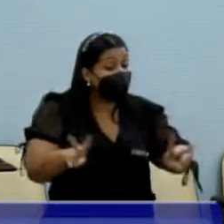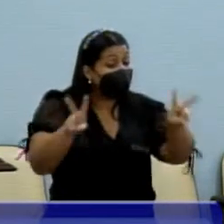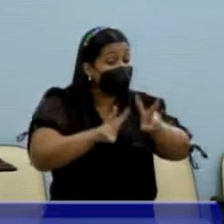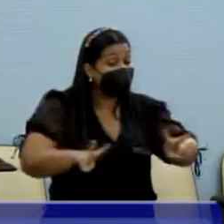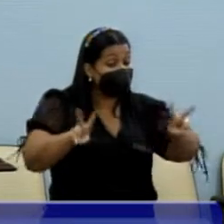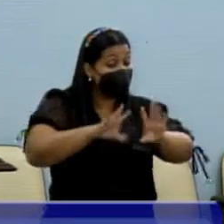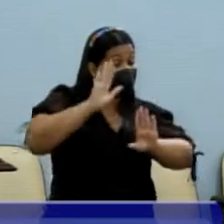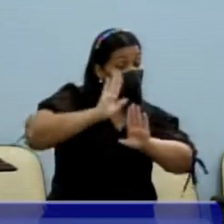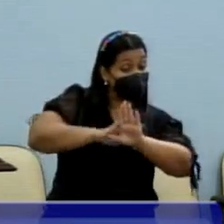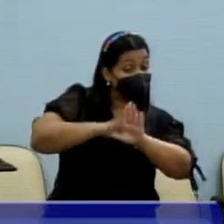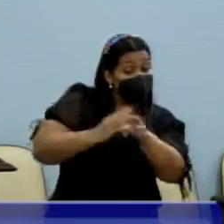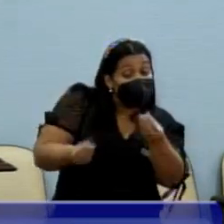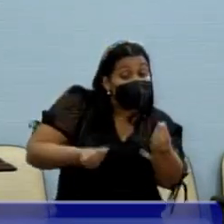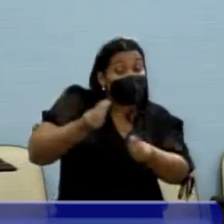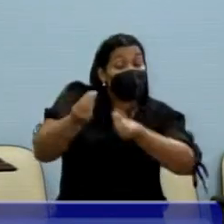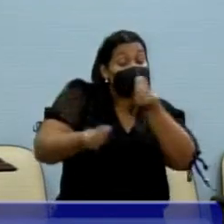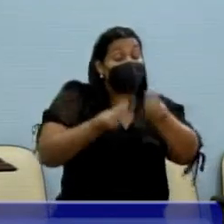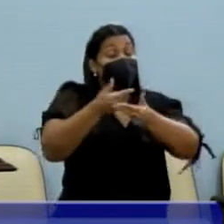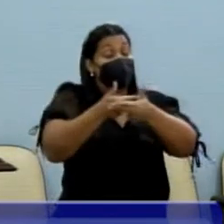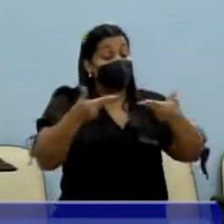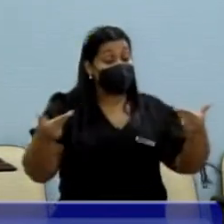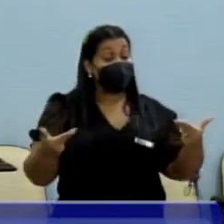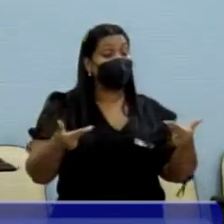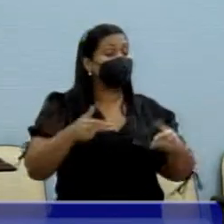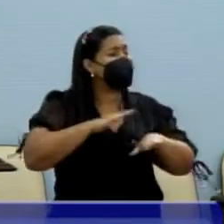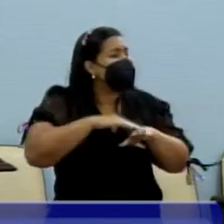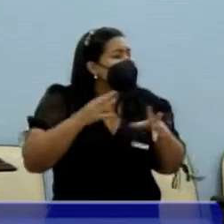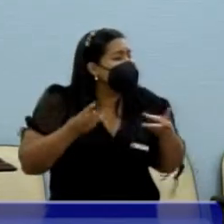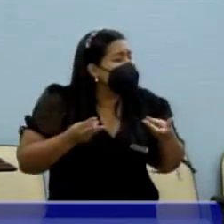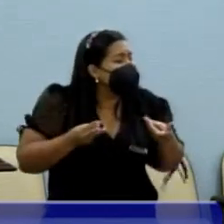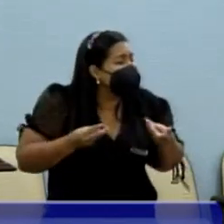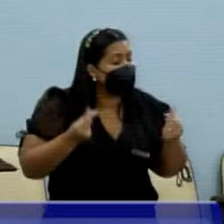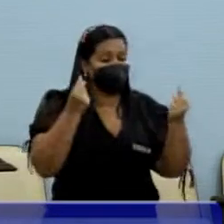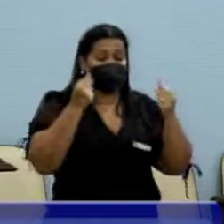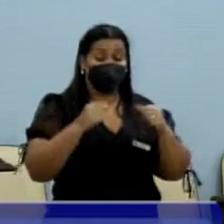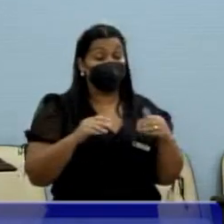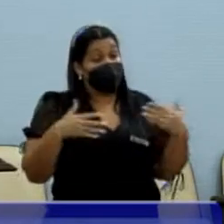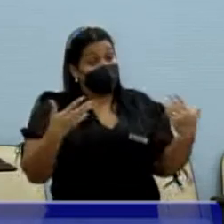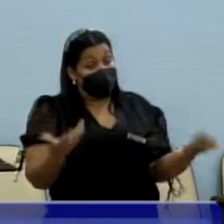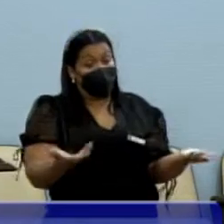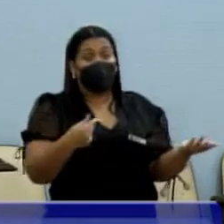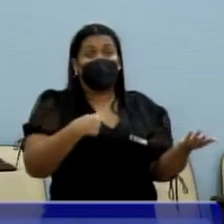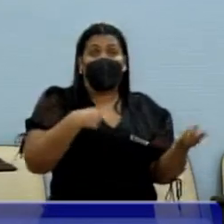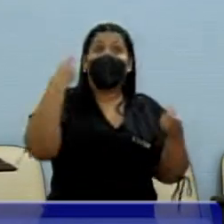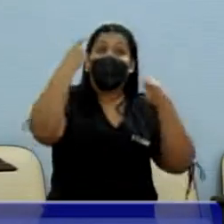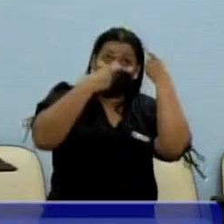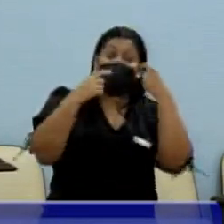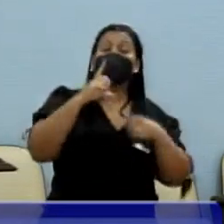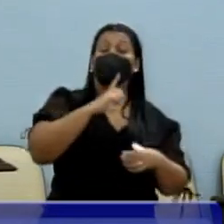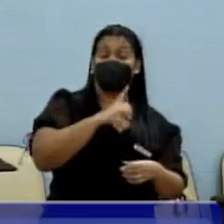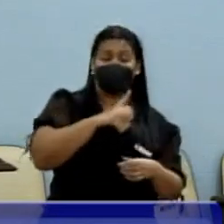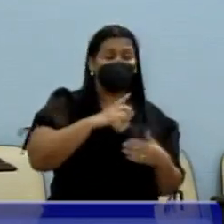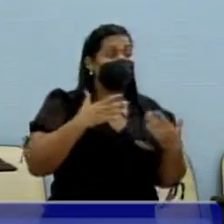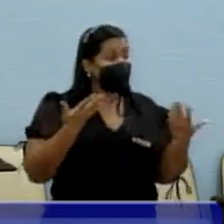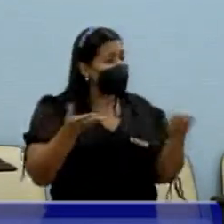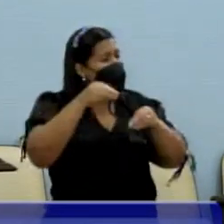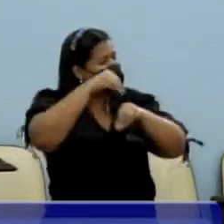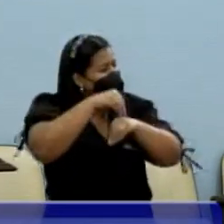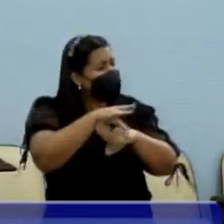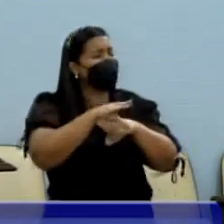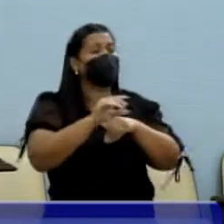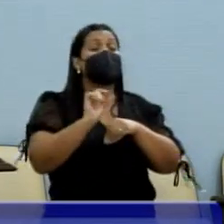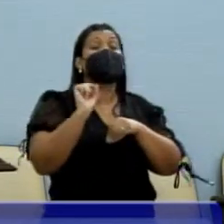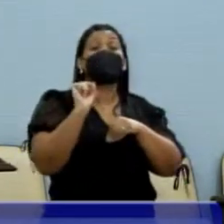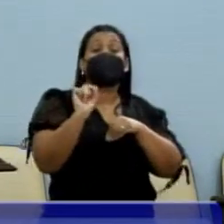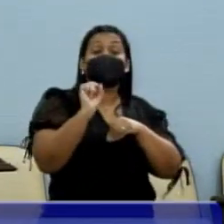como lidar com as questões sociais mais sensíveis. Então, isso me preocupa. Então, queria sugerir que